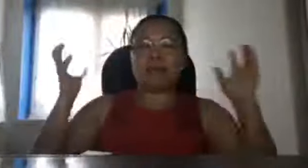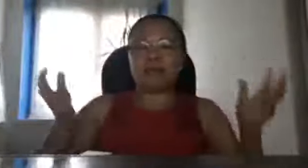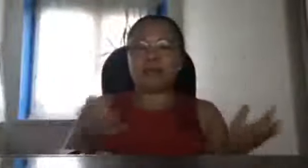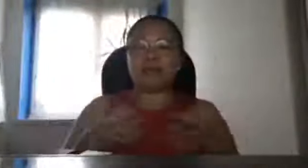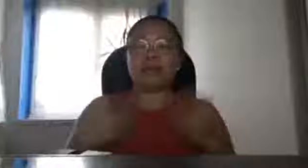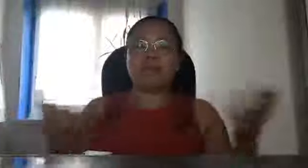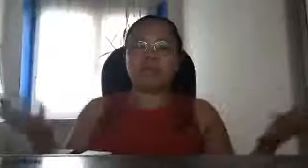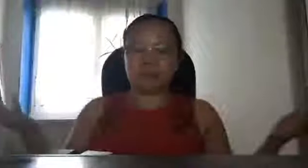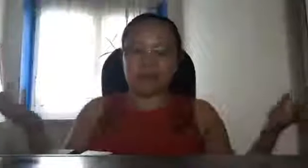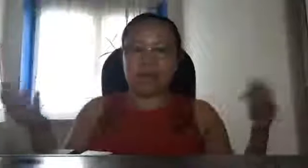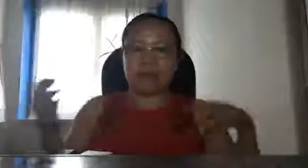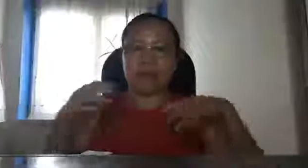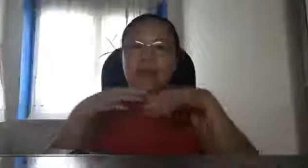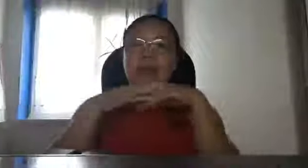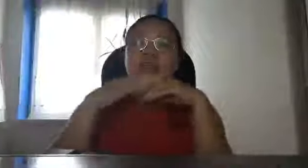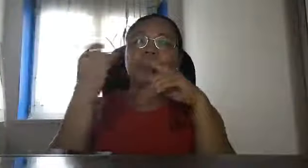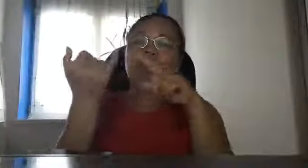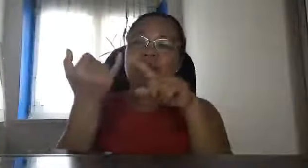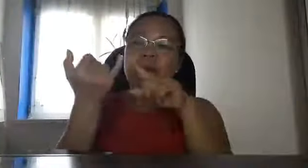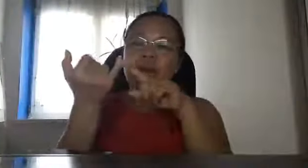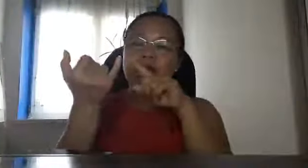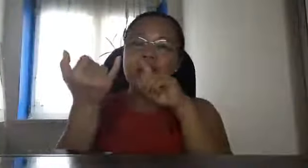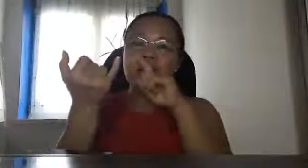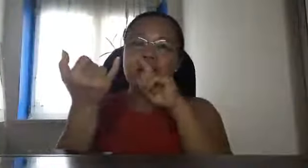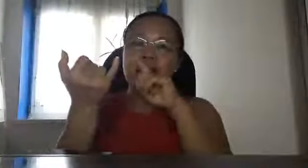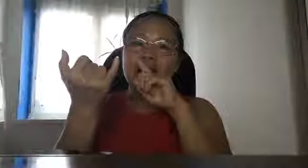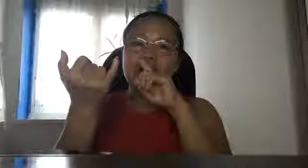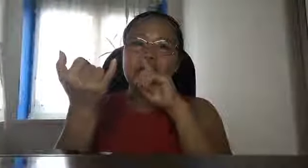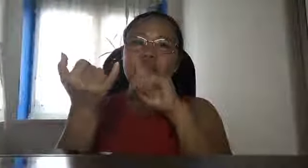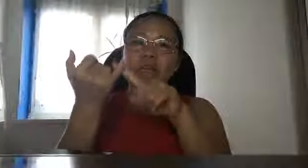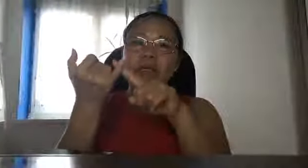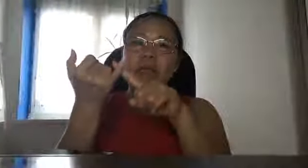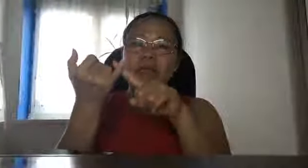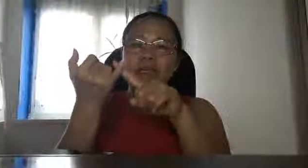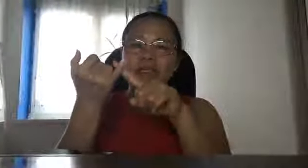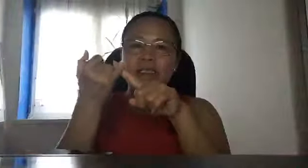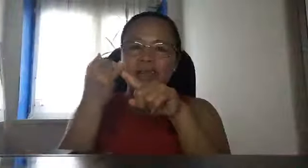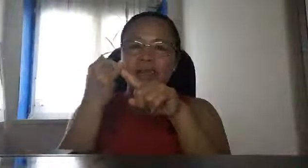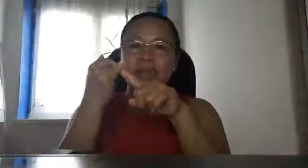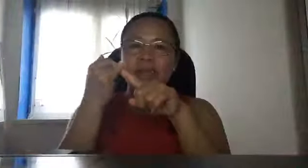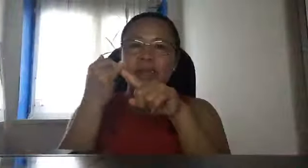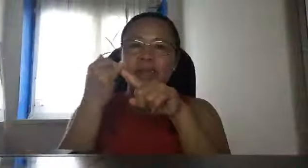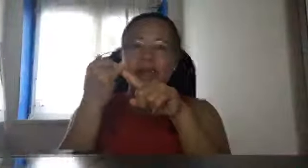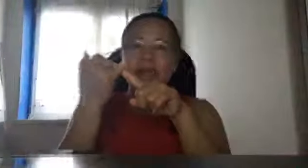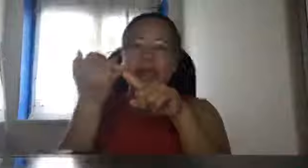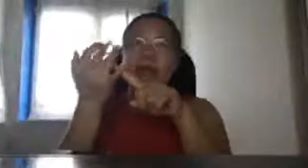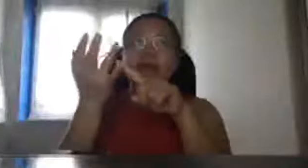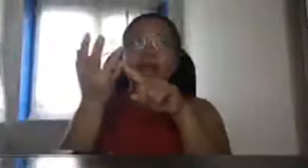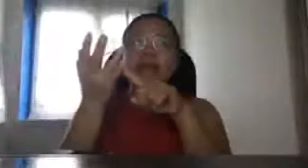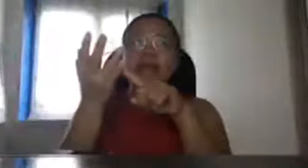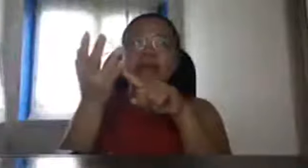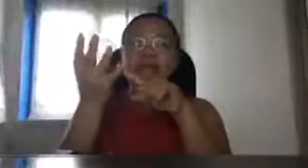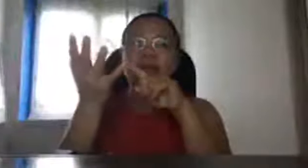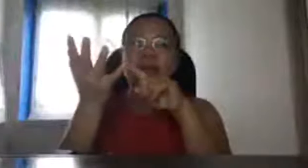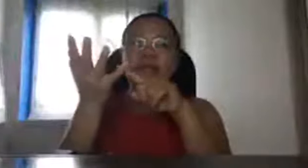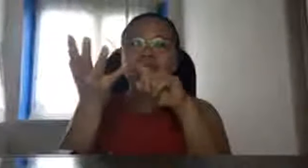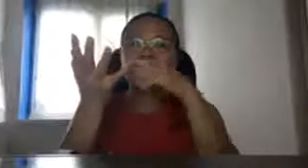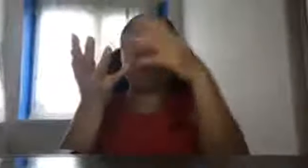mapuputing mga sutana yun pala ay mga NPE pala sila diba ano ngayon mga NPE